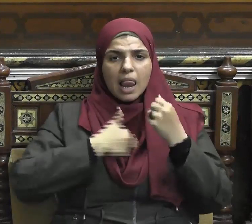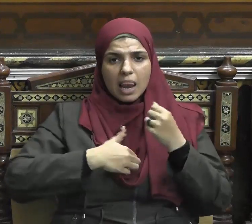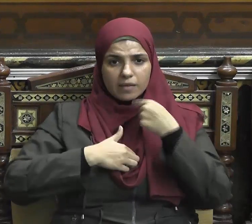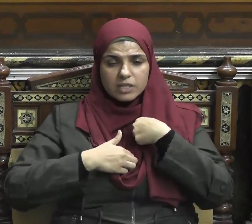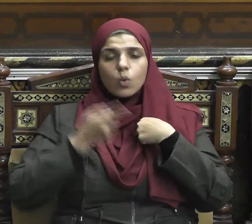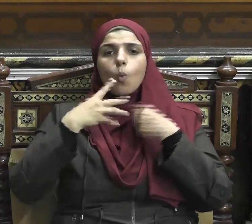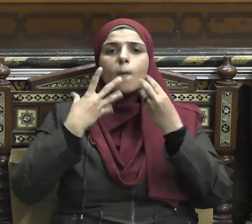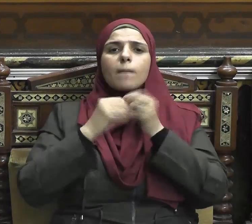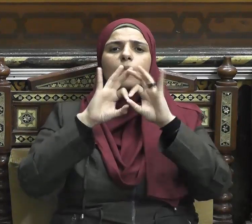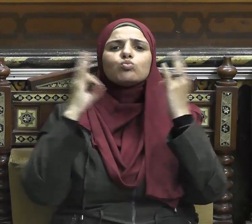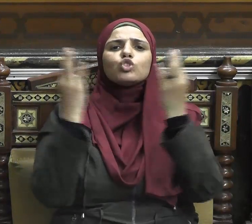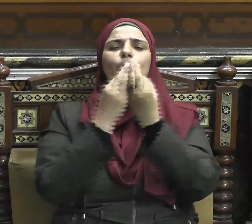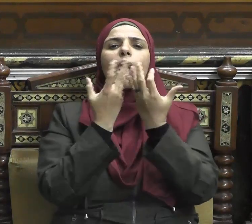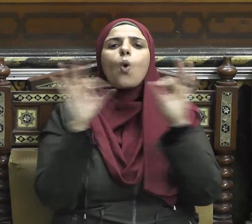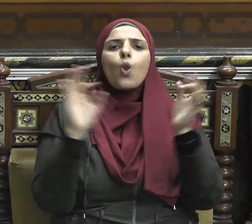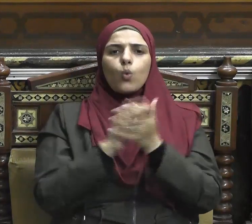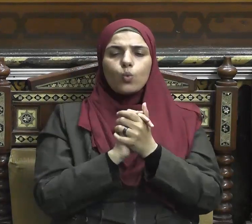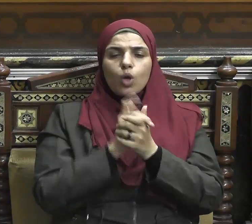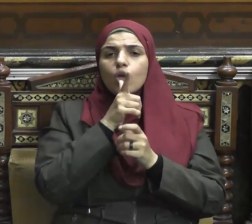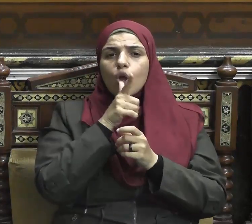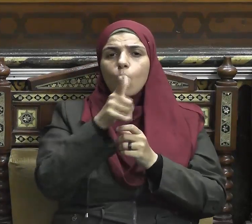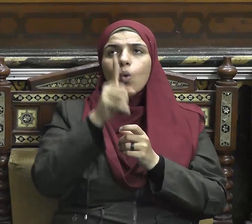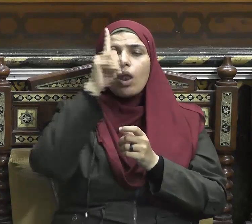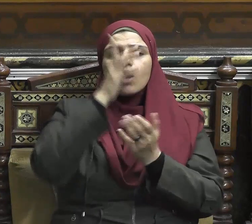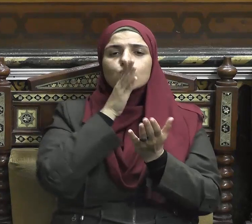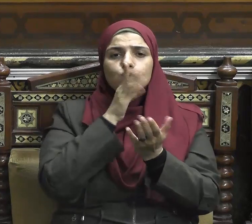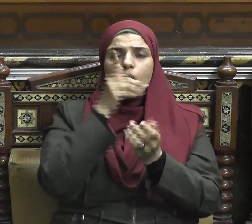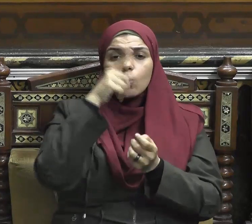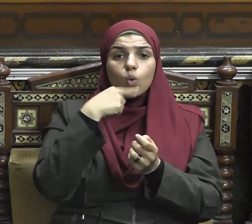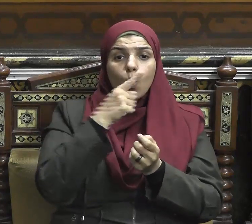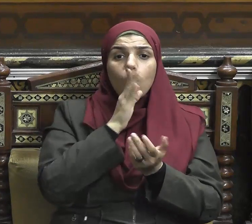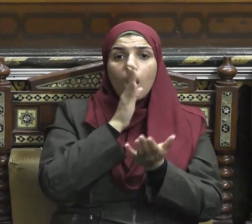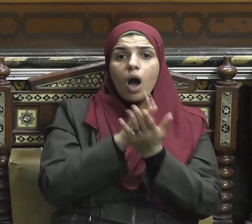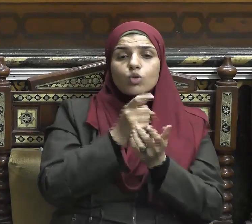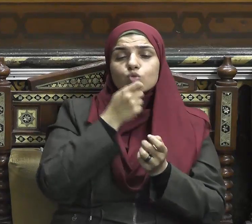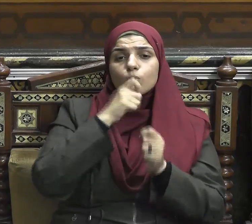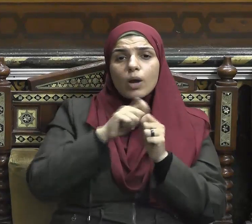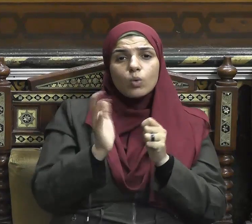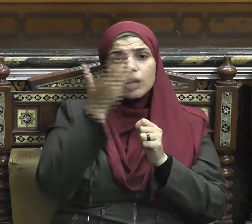تعود ثمارها على العبد نهيا عن الفحشاء والمنكر